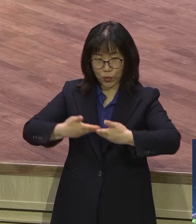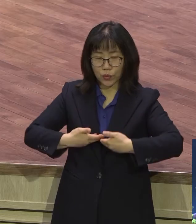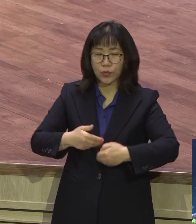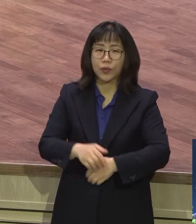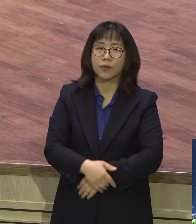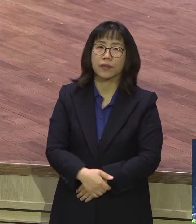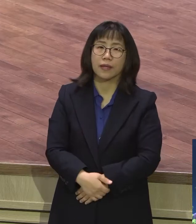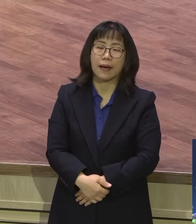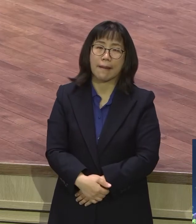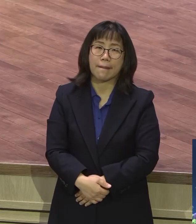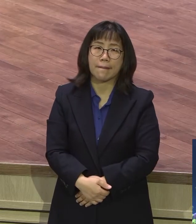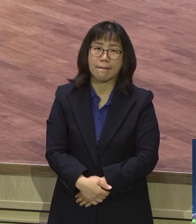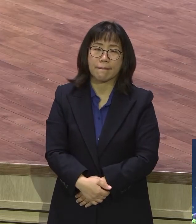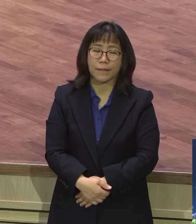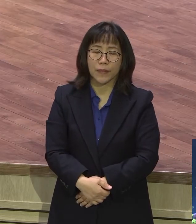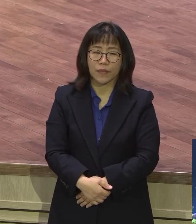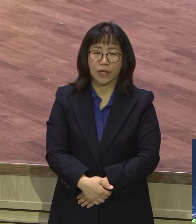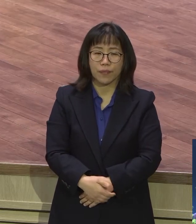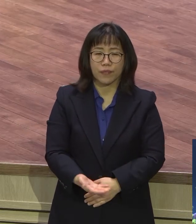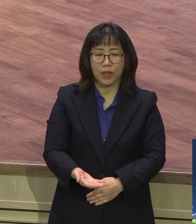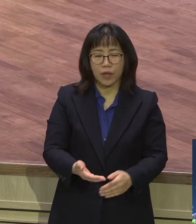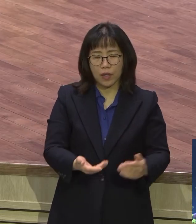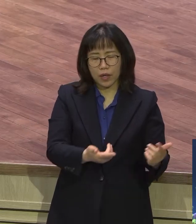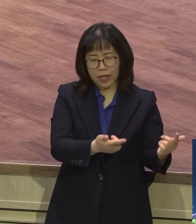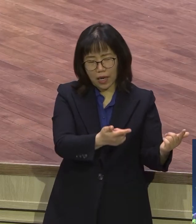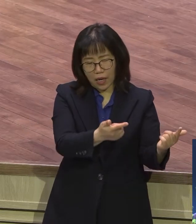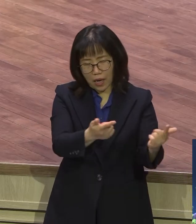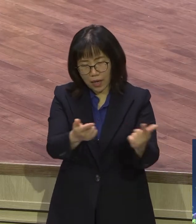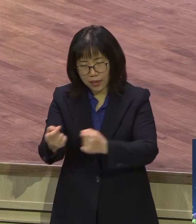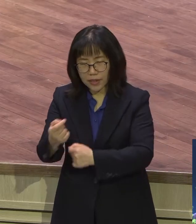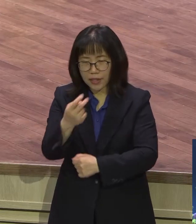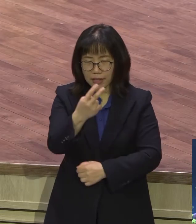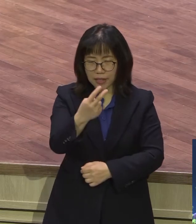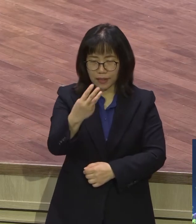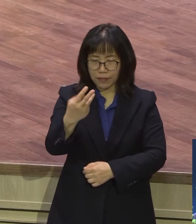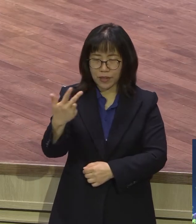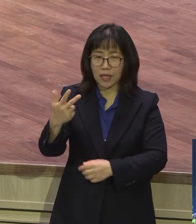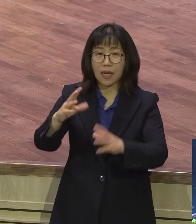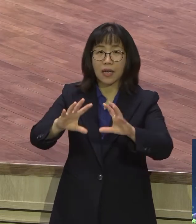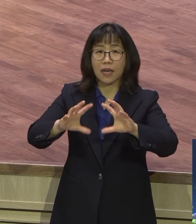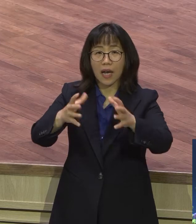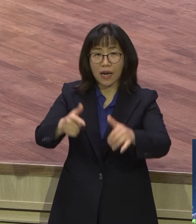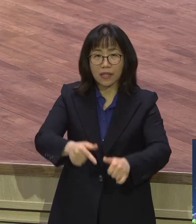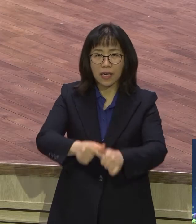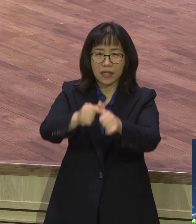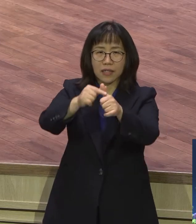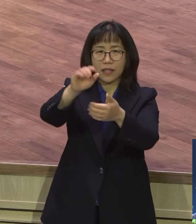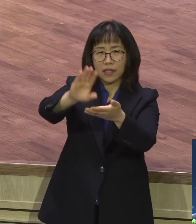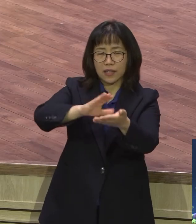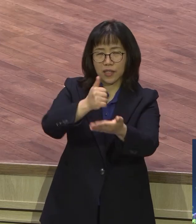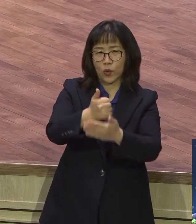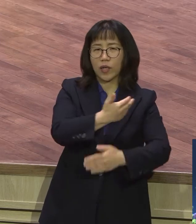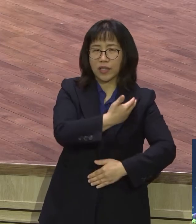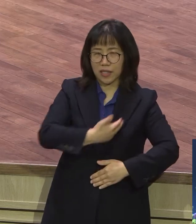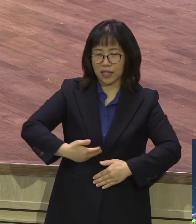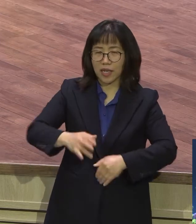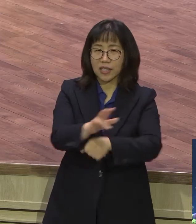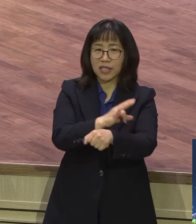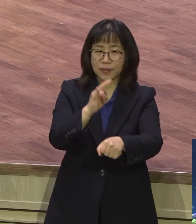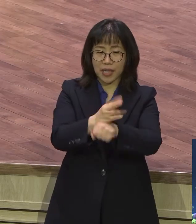그래서 모두가 다 2, 3, 7 나라 살리는 그런 그리스도의 제자 입사체사를 다 되시기를 제모로